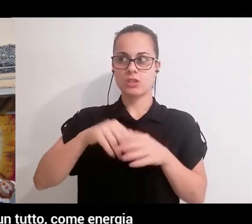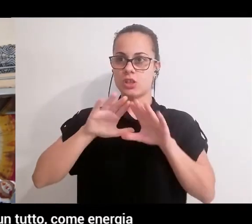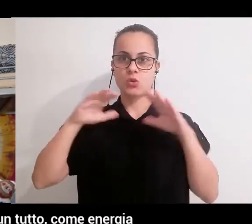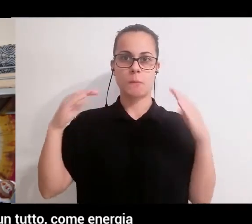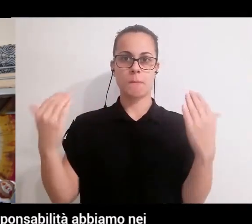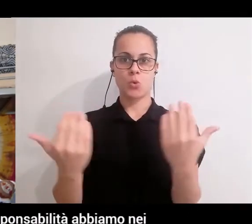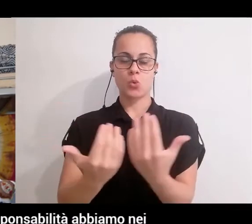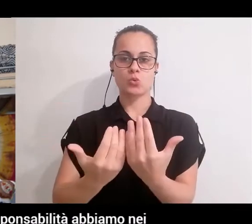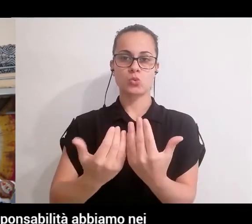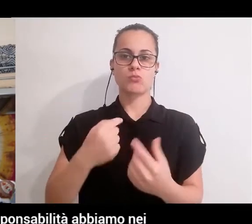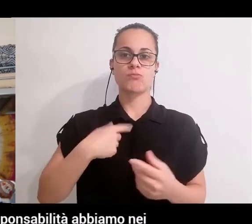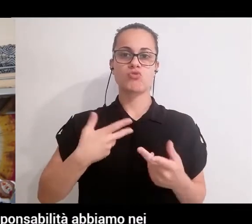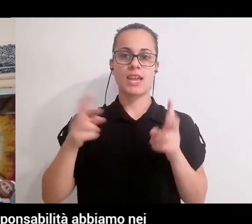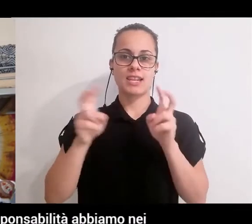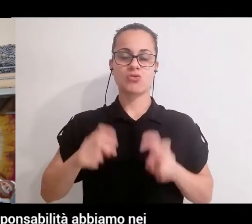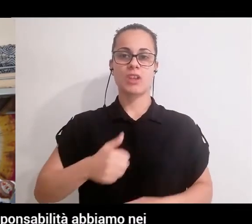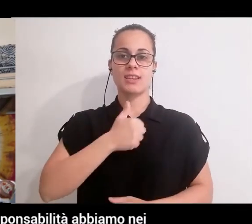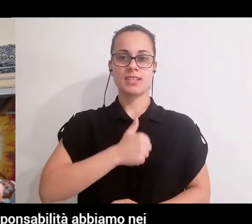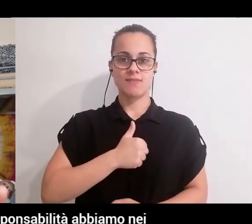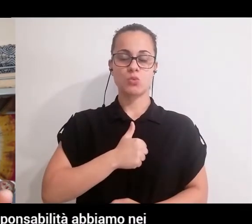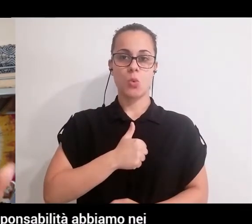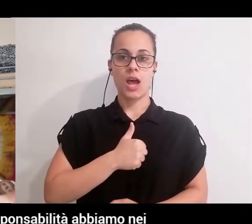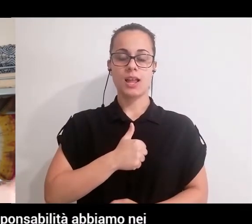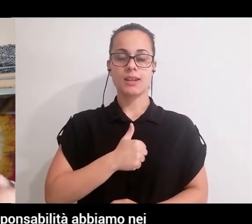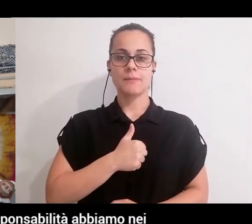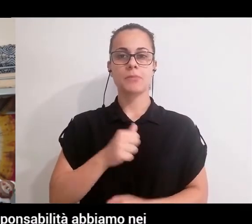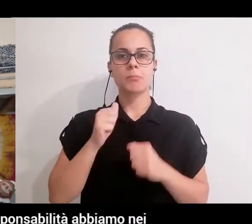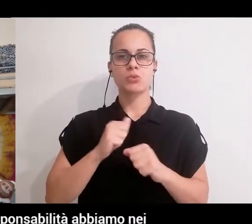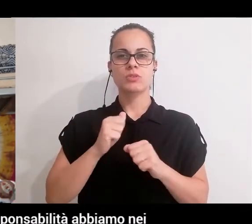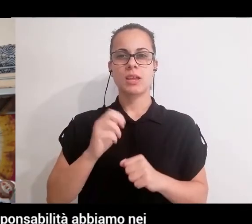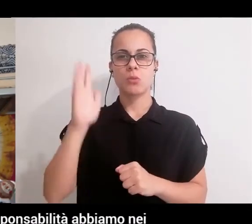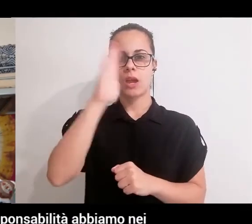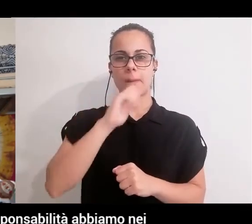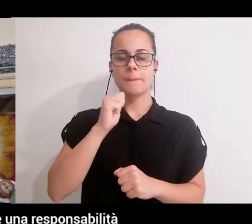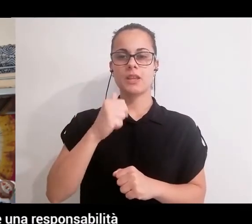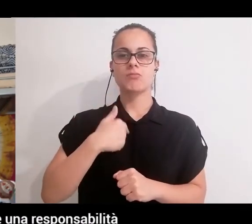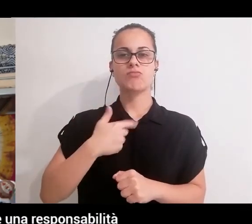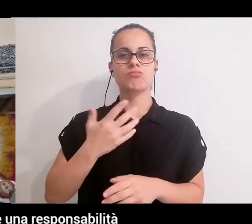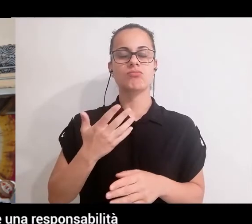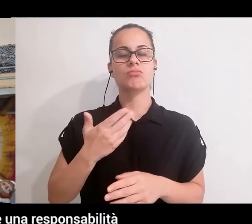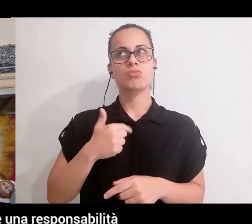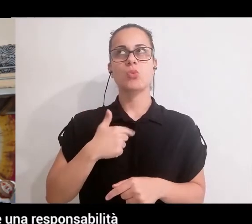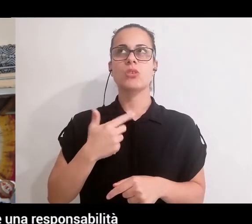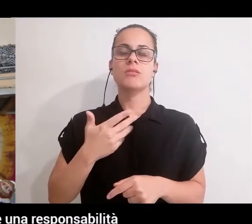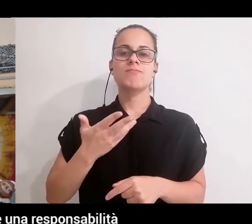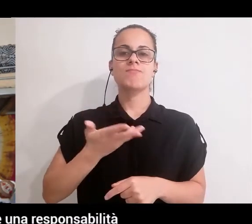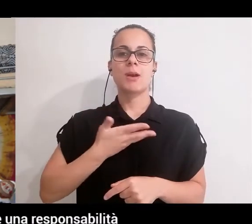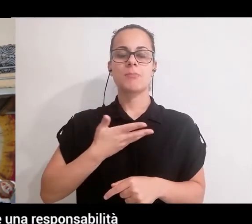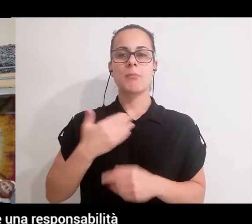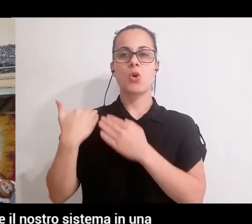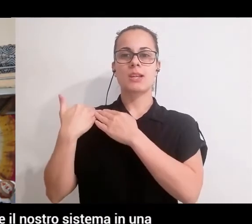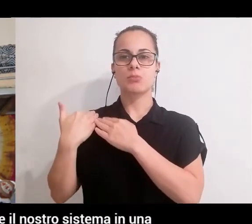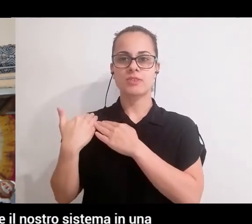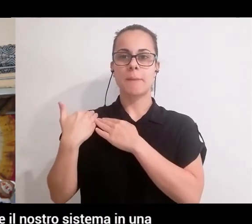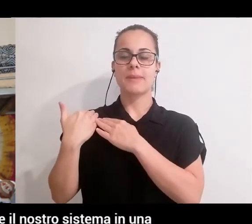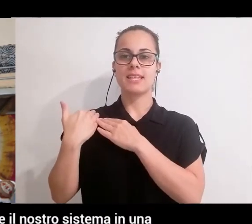come energia individuale, comprendiamo anche che responsabilità abbiamo nei confronti del tutto. Quindi abbiamo anche